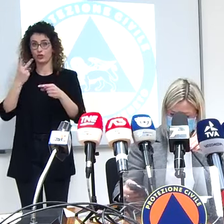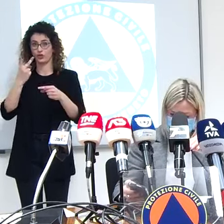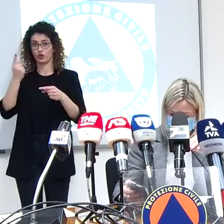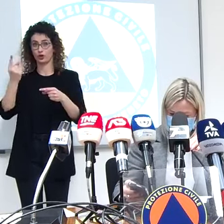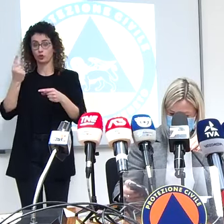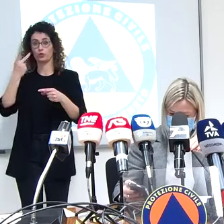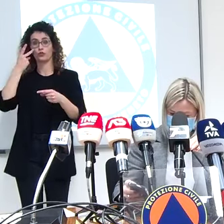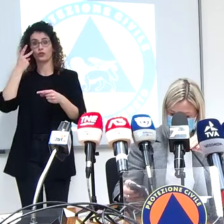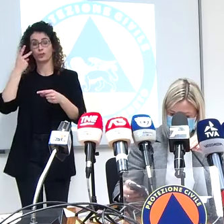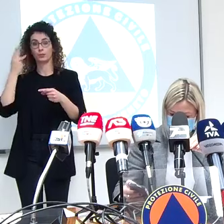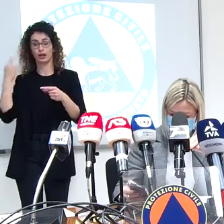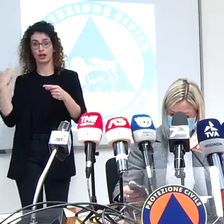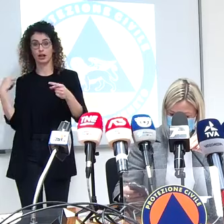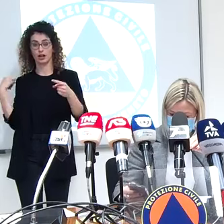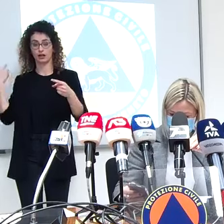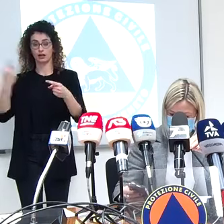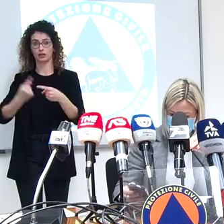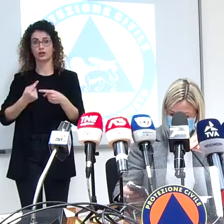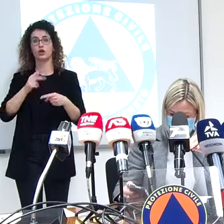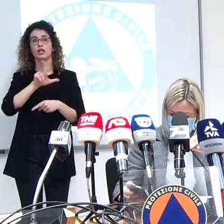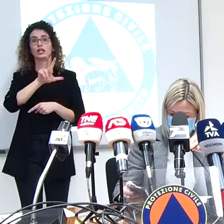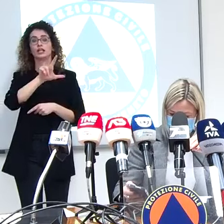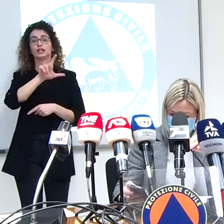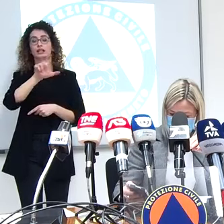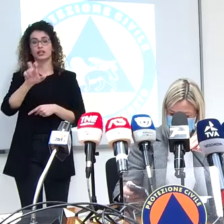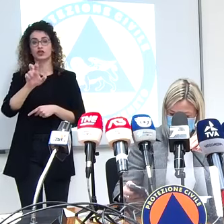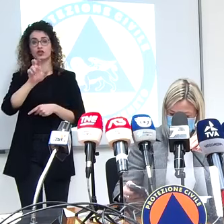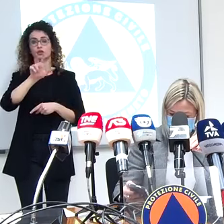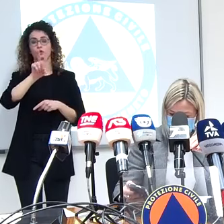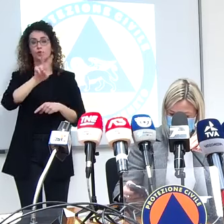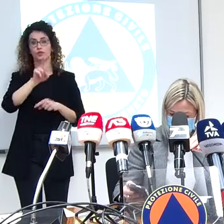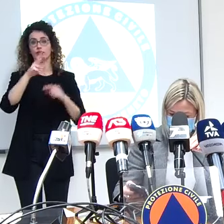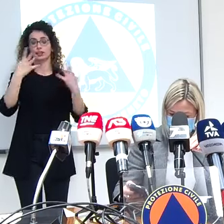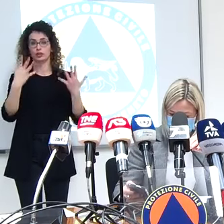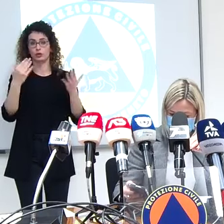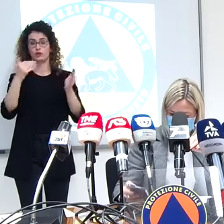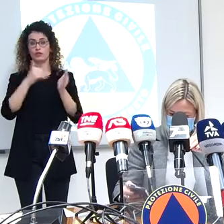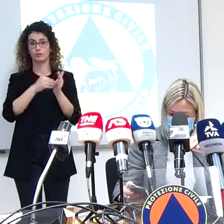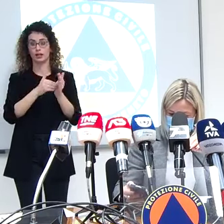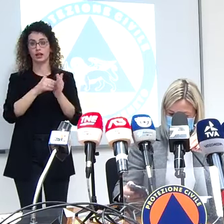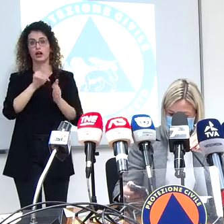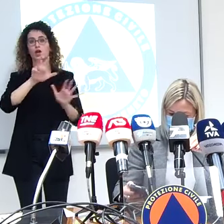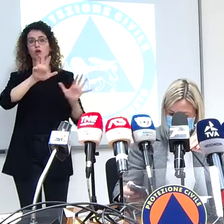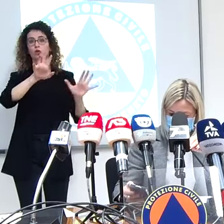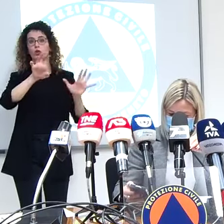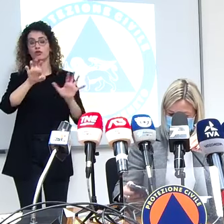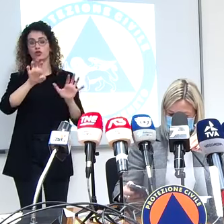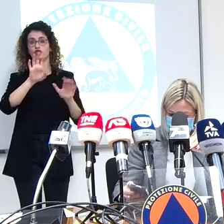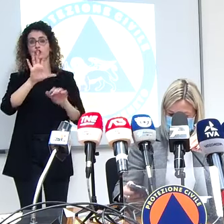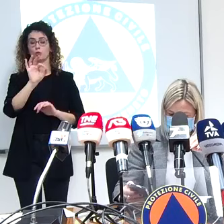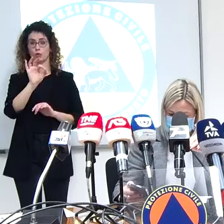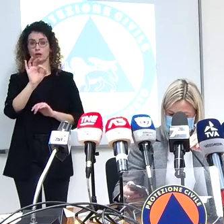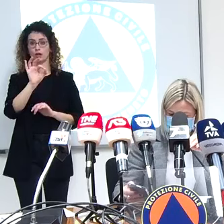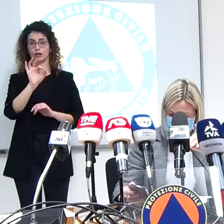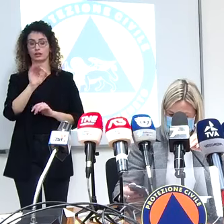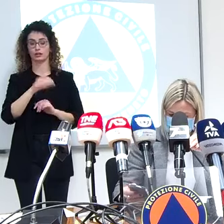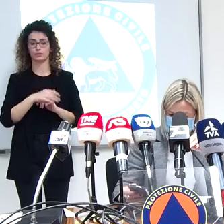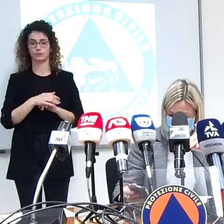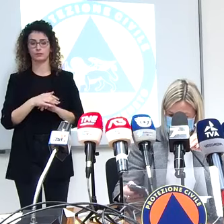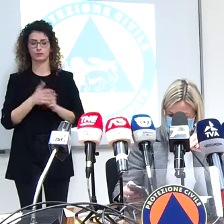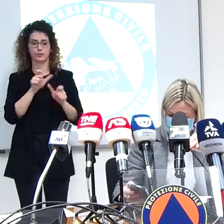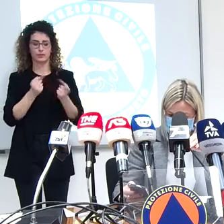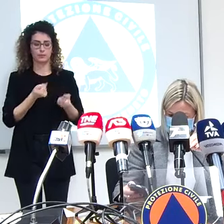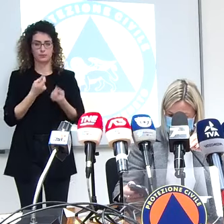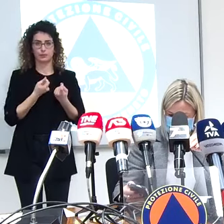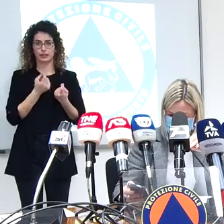febbraio quindi 329.940 di cui si asintomatici